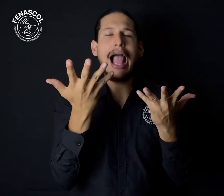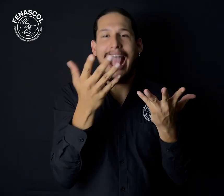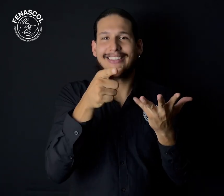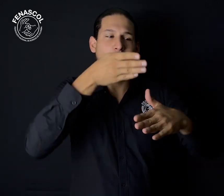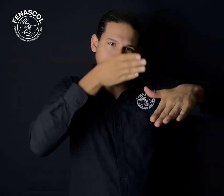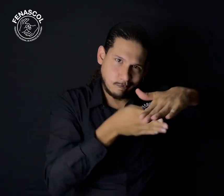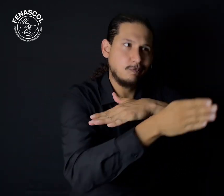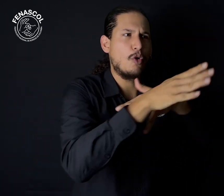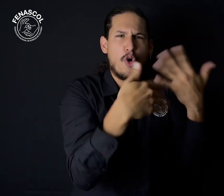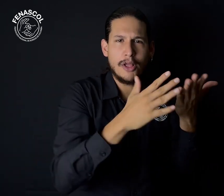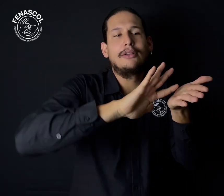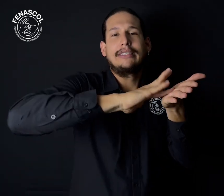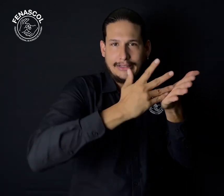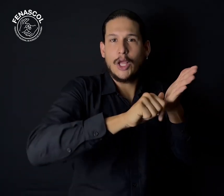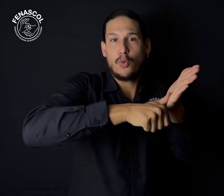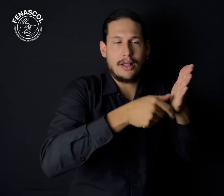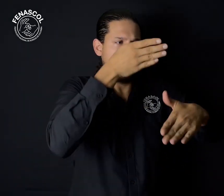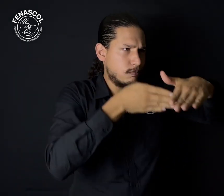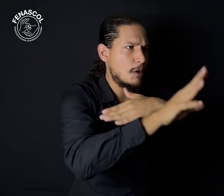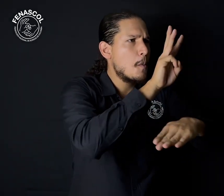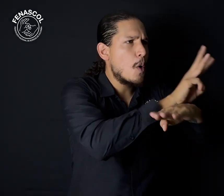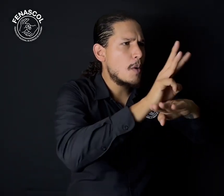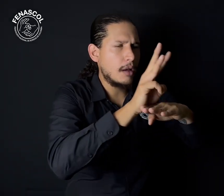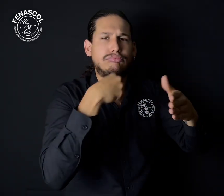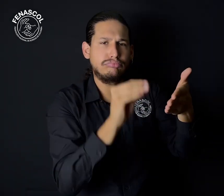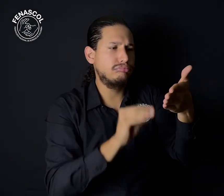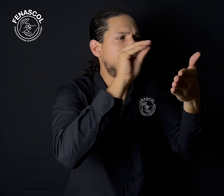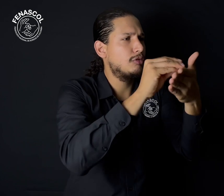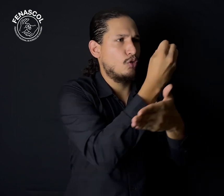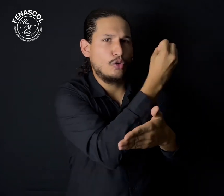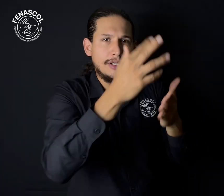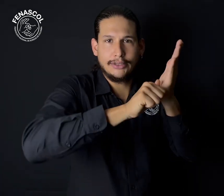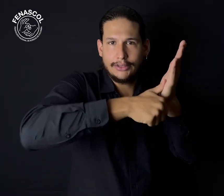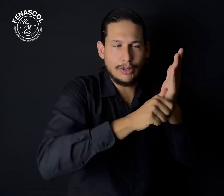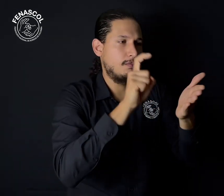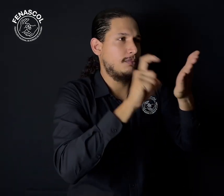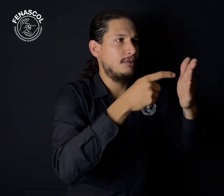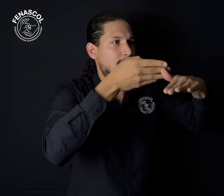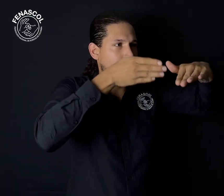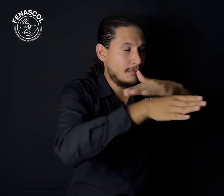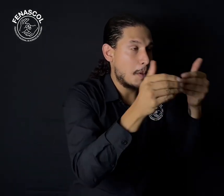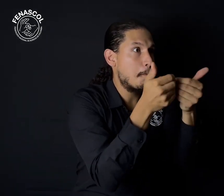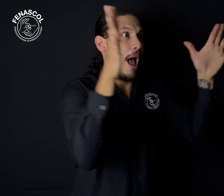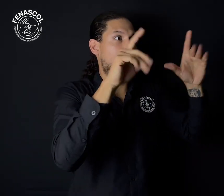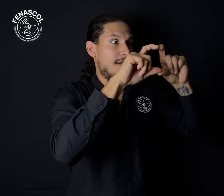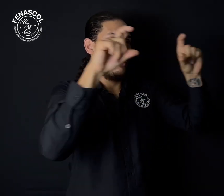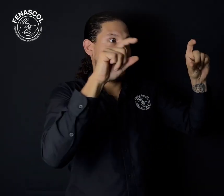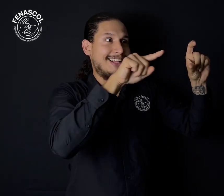Deben ingresar a la página de la registraduría, poner su número de cédula, y ahí serán notificados si